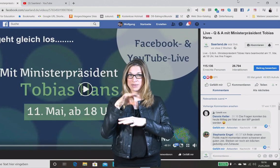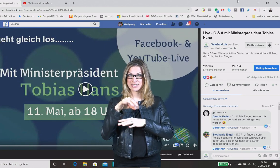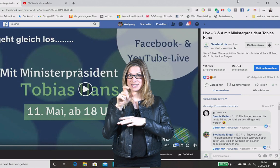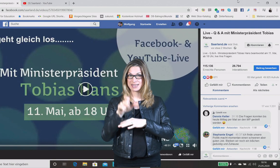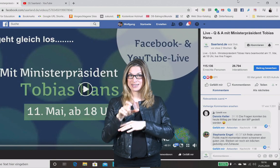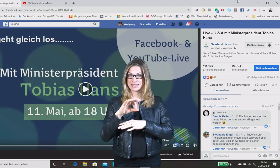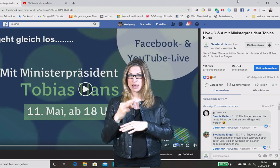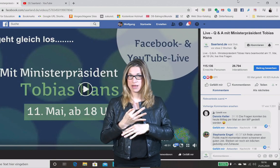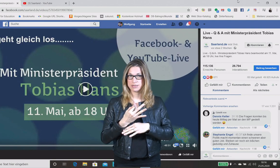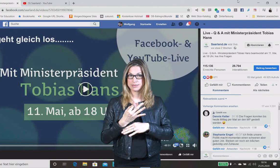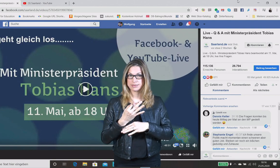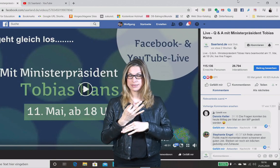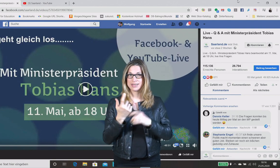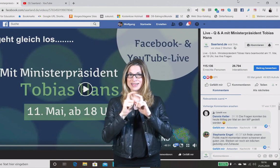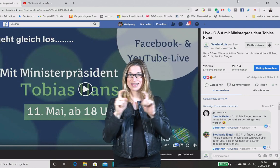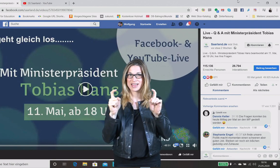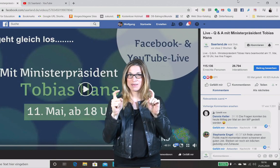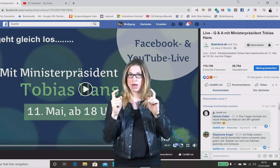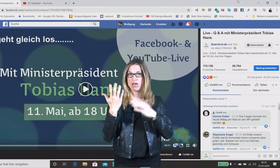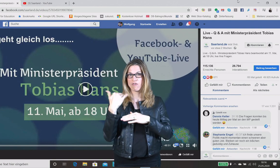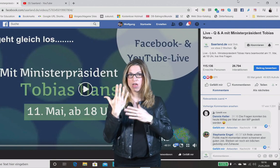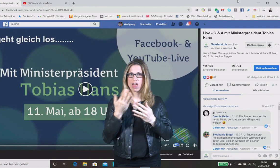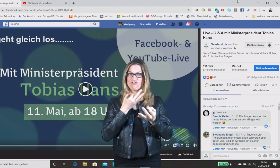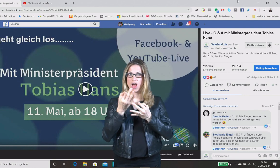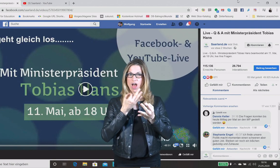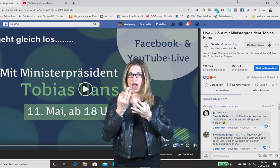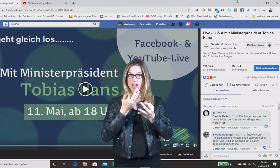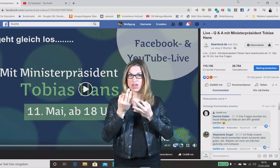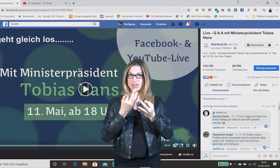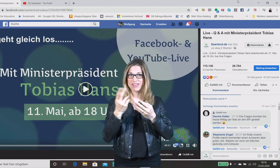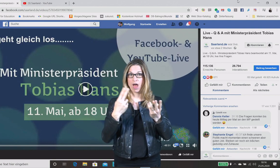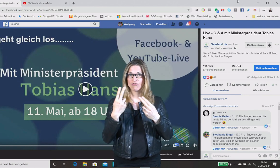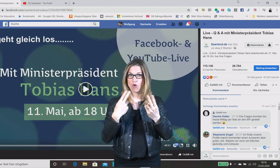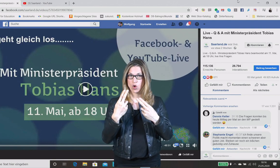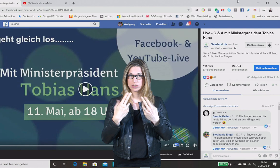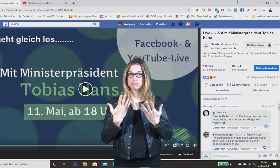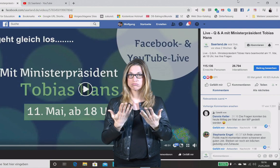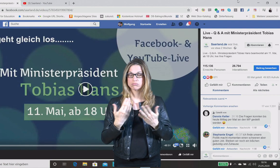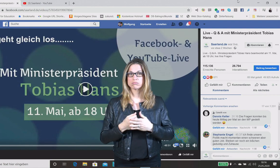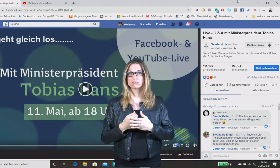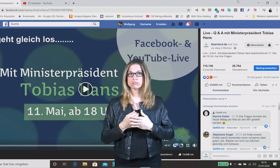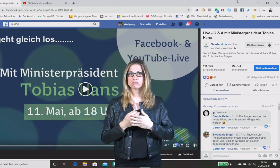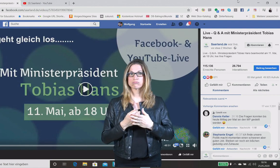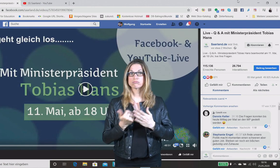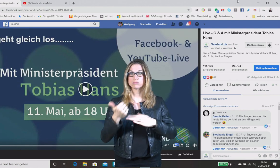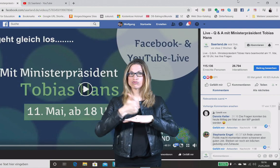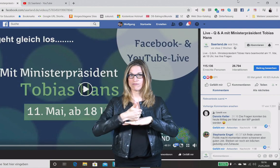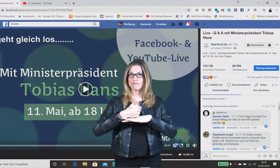Thema Fragen und Antworten an Tobias Hans. Auch diese Veranstaltung